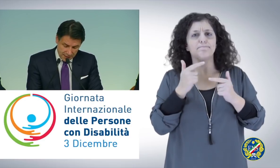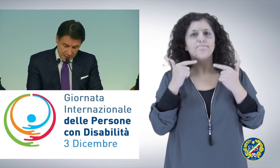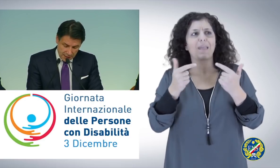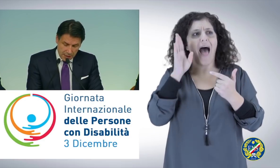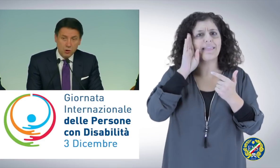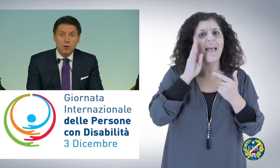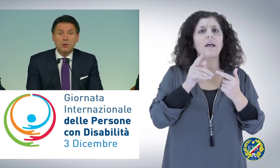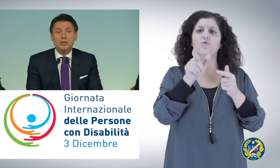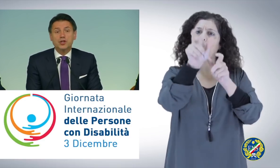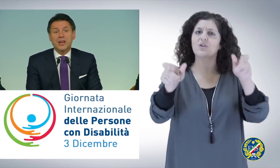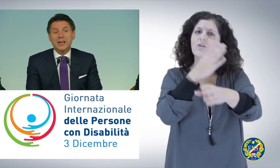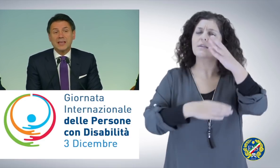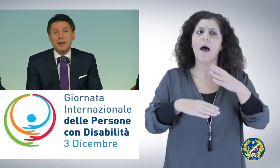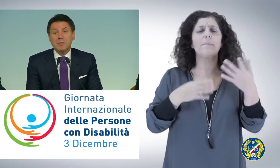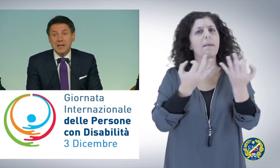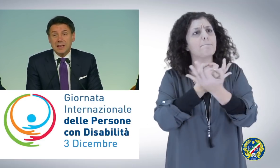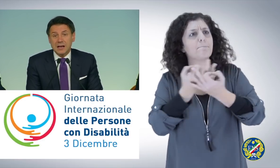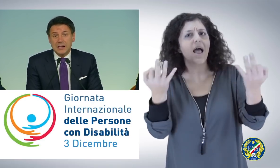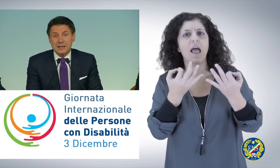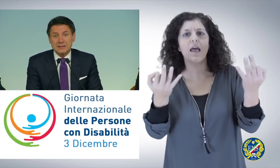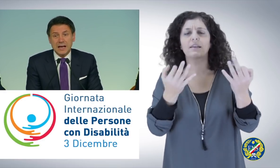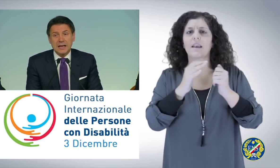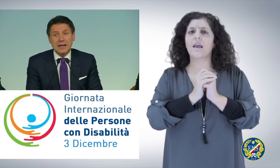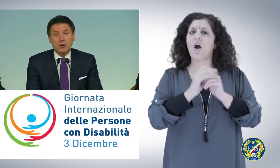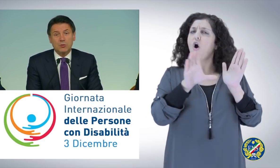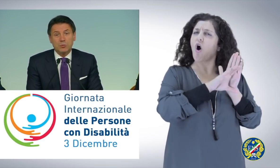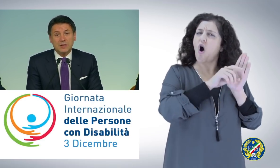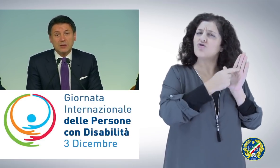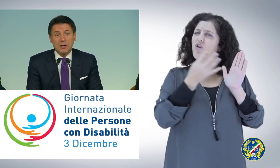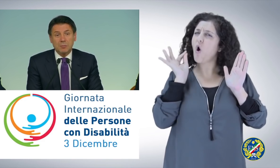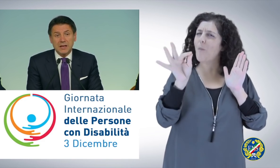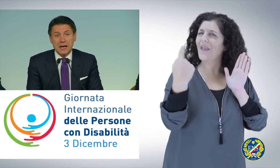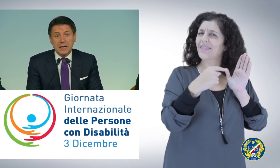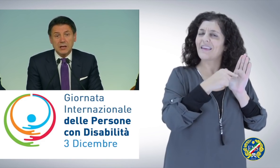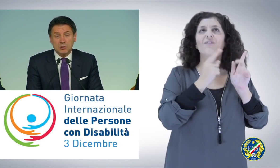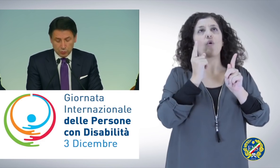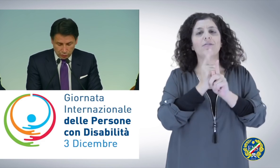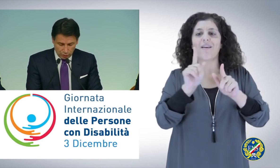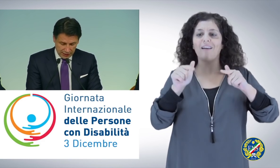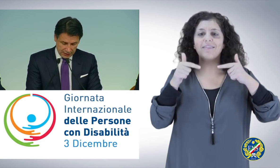È un codice che mira a realizzare come obiettivo la piena inclusione